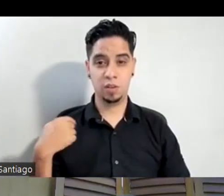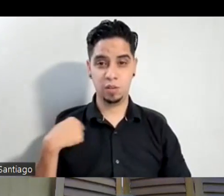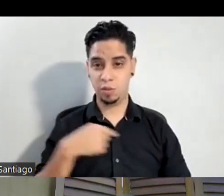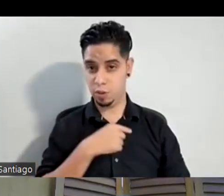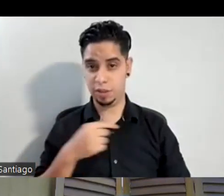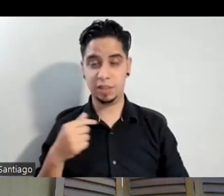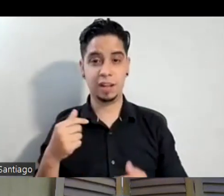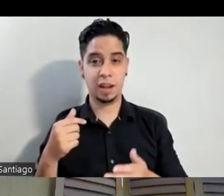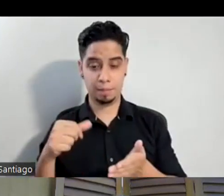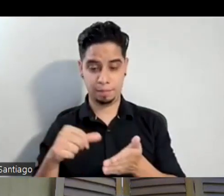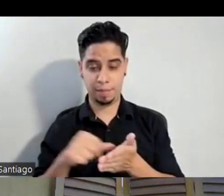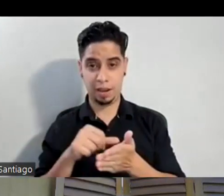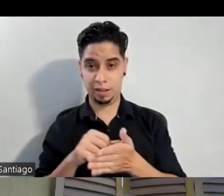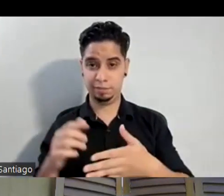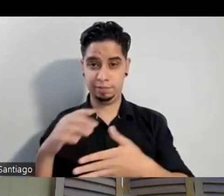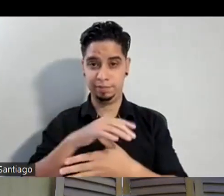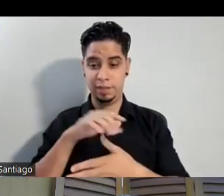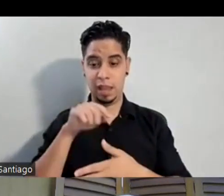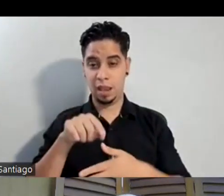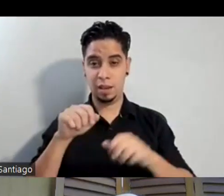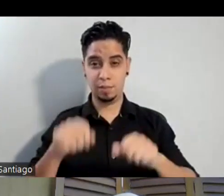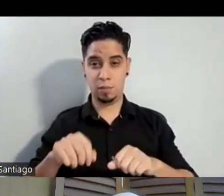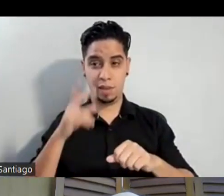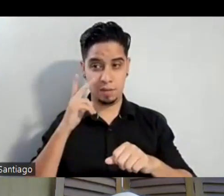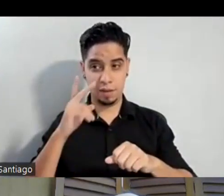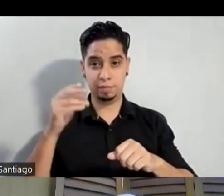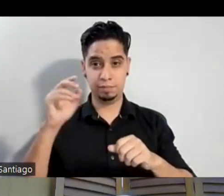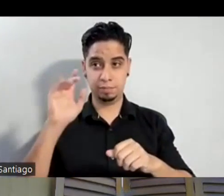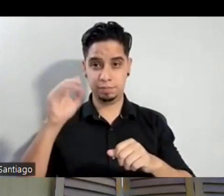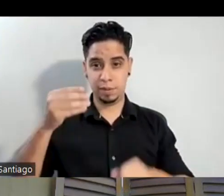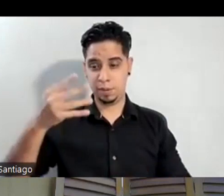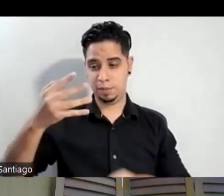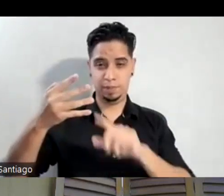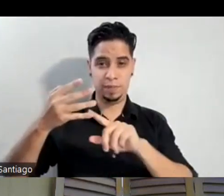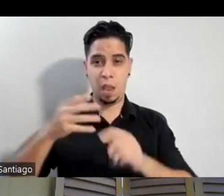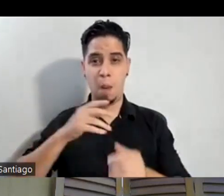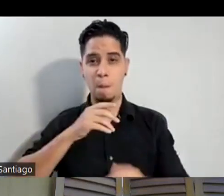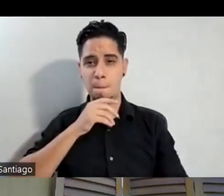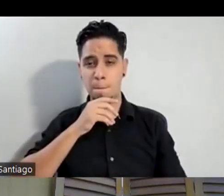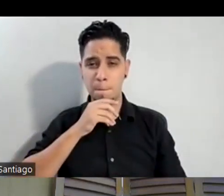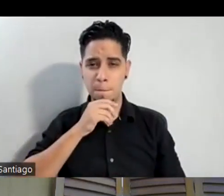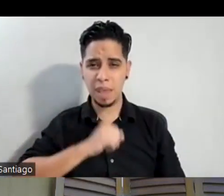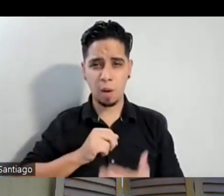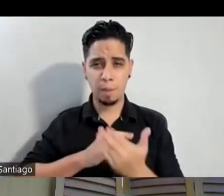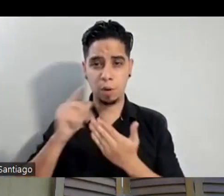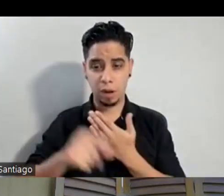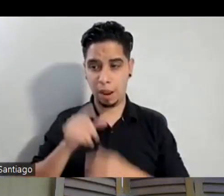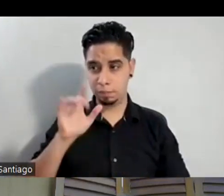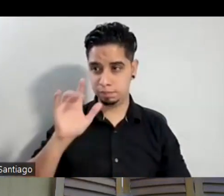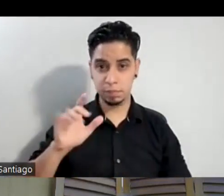en donde puede siempre encontrar la pestañita de los episodios pasados para que se ponga el día, para que lo vuelva a disfrutar, para que lo vuelva a compartir